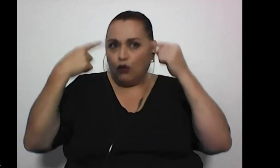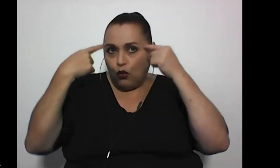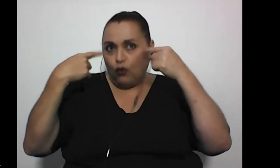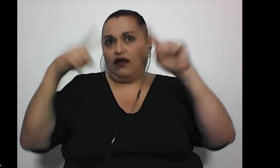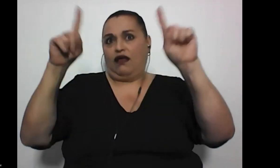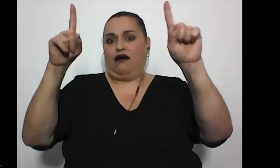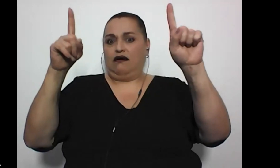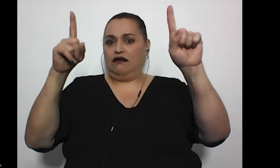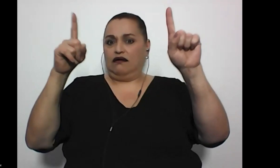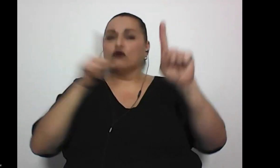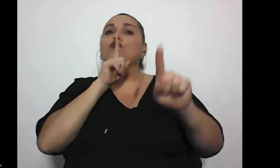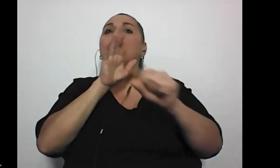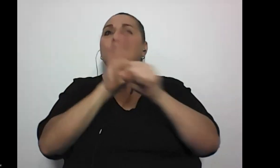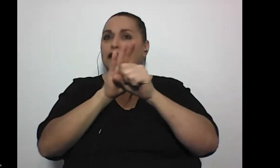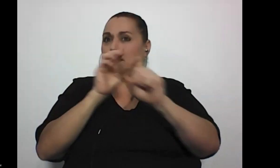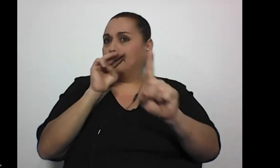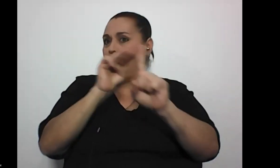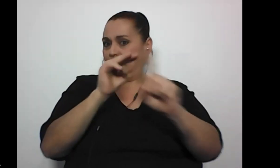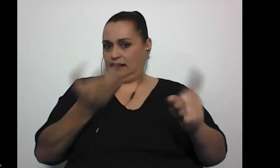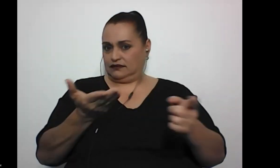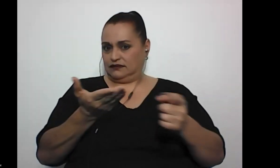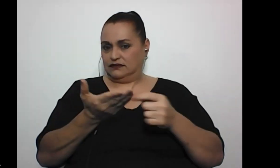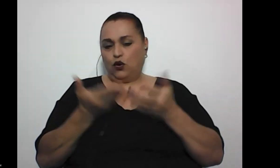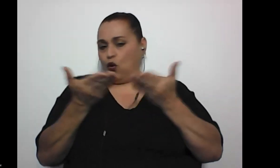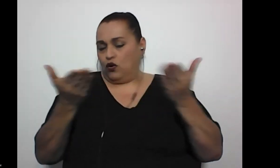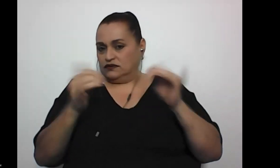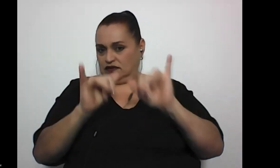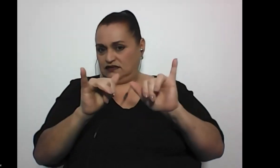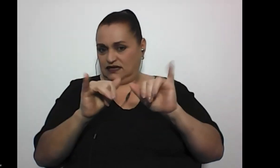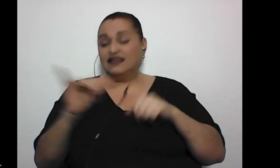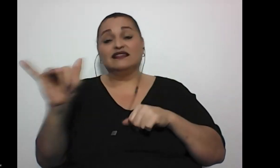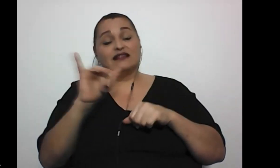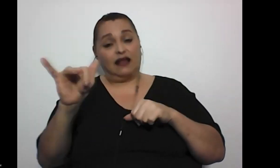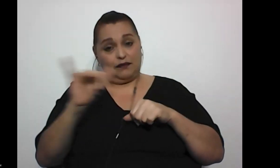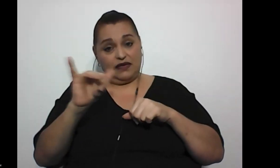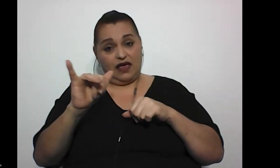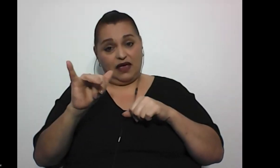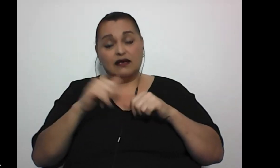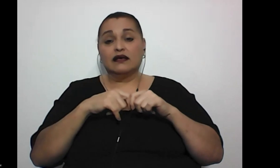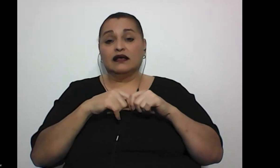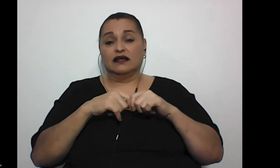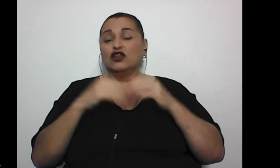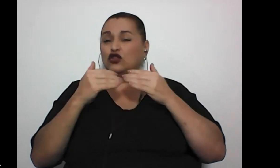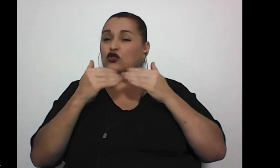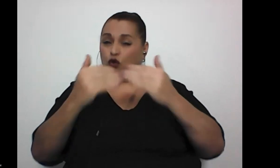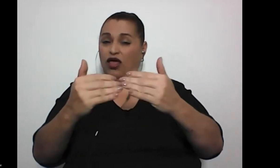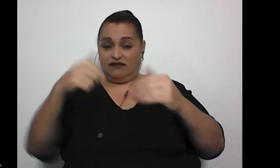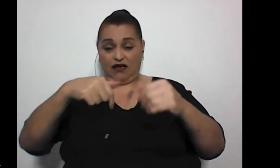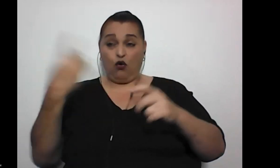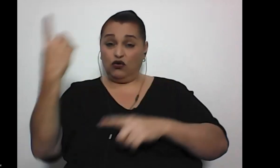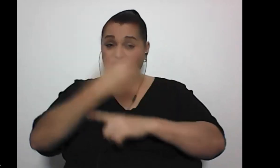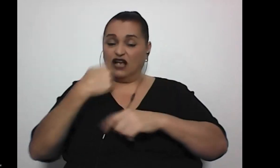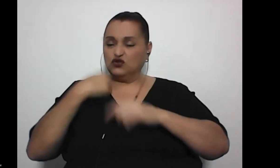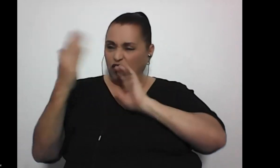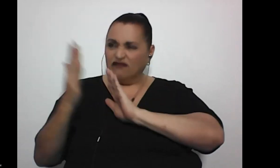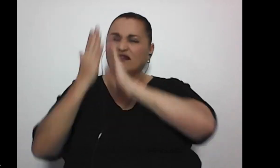cumplir las ventas que tenga o cosas así, aparte pues también de, digamos, todavía hoy por hoy, enfrento lo que